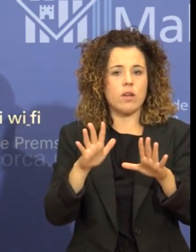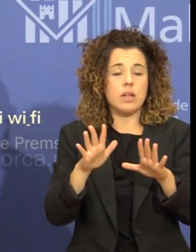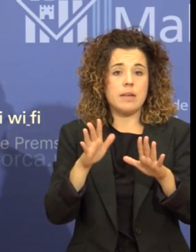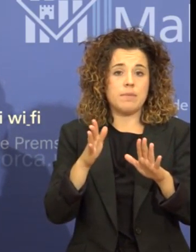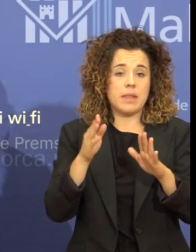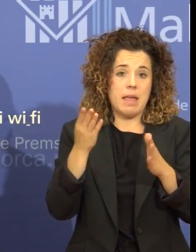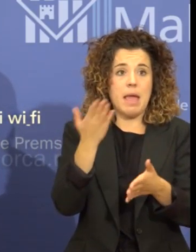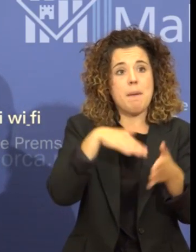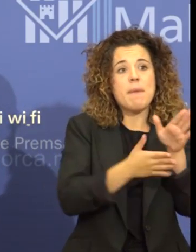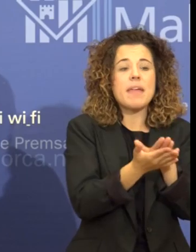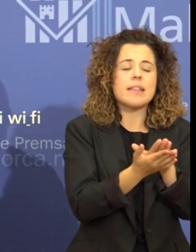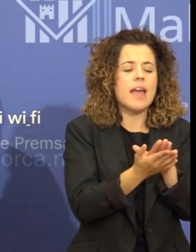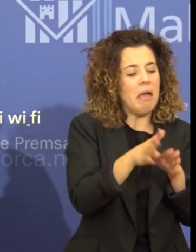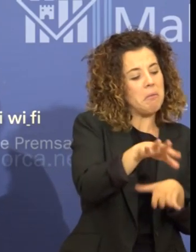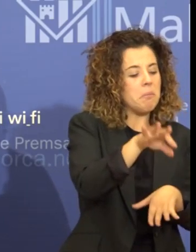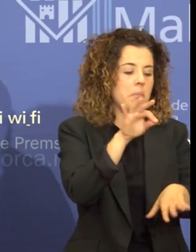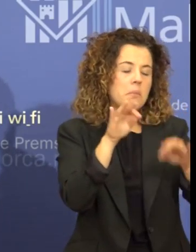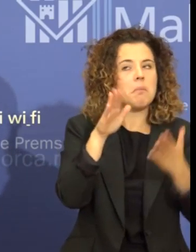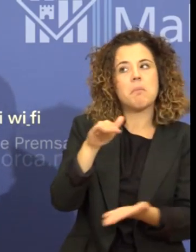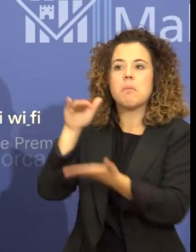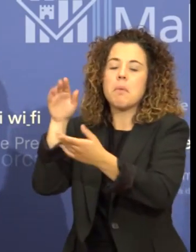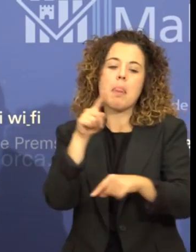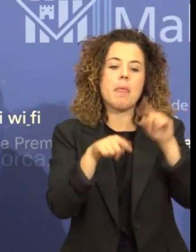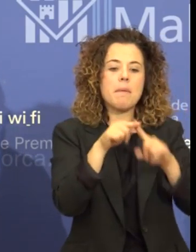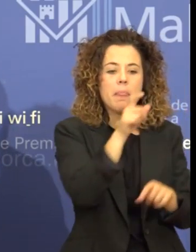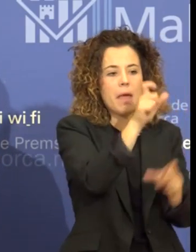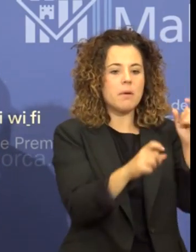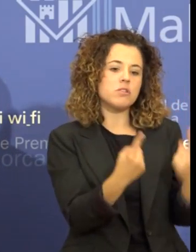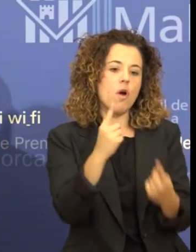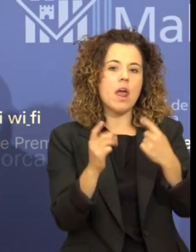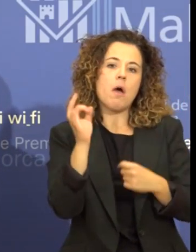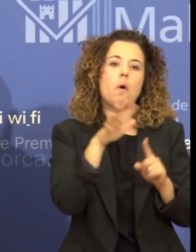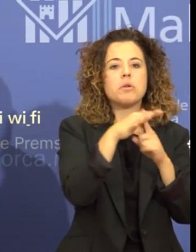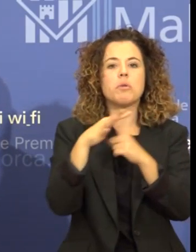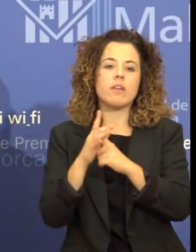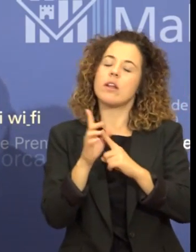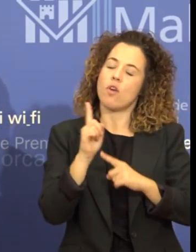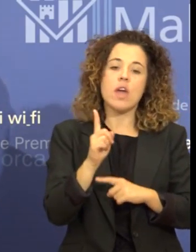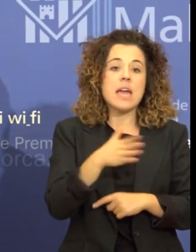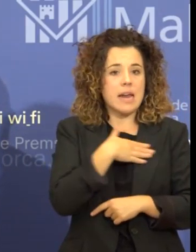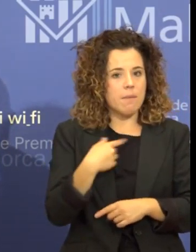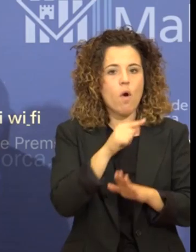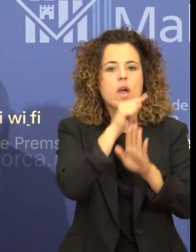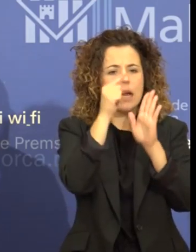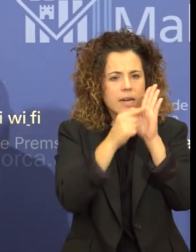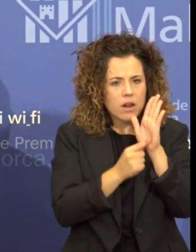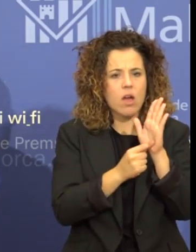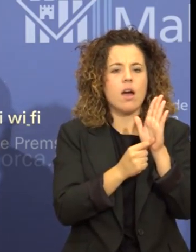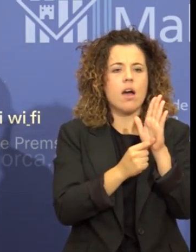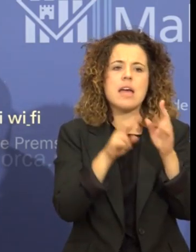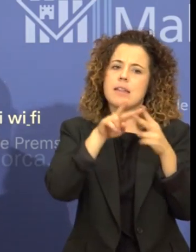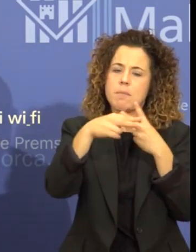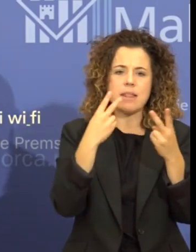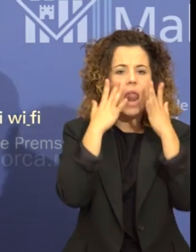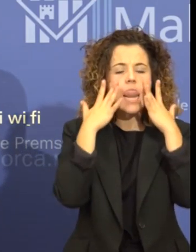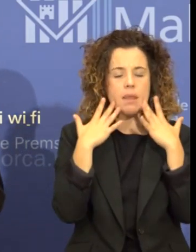no depenent de qui sigui la persona o d'altres circumstàncies per tant volem establir un criteri objectiu i transparent